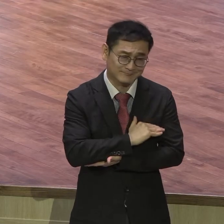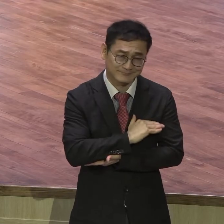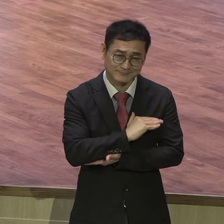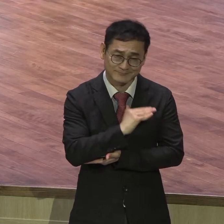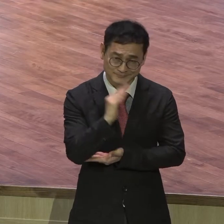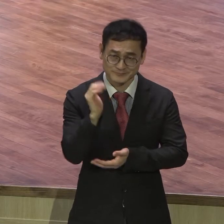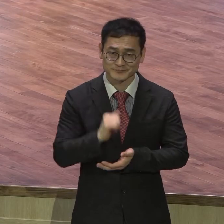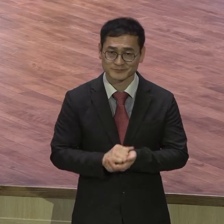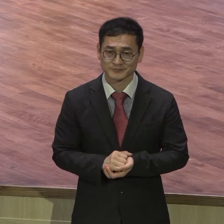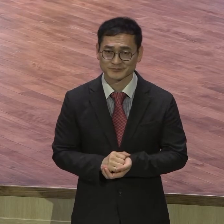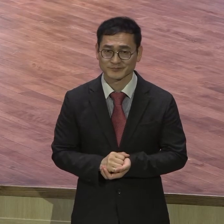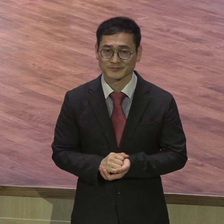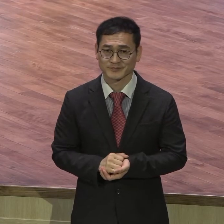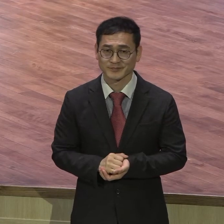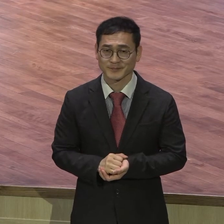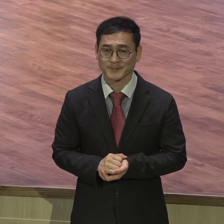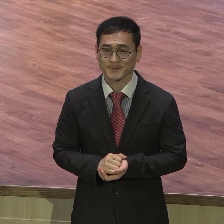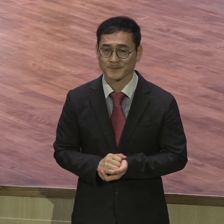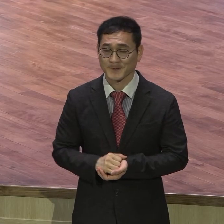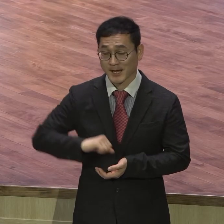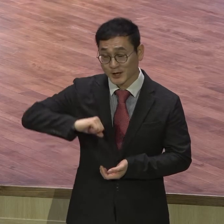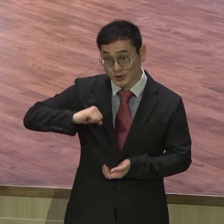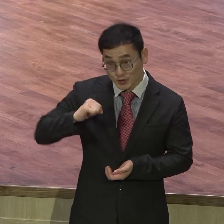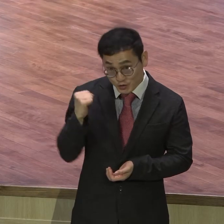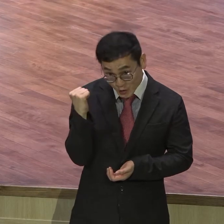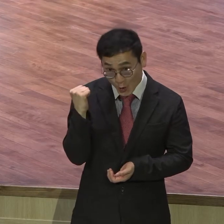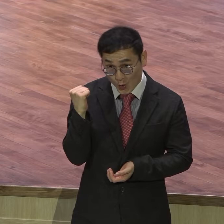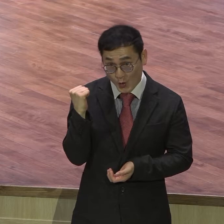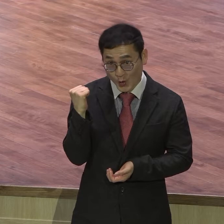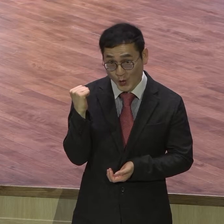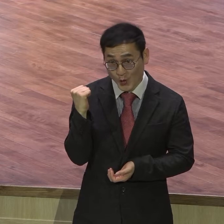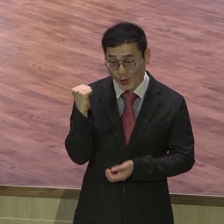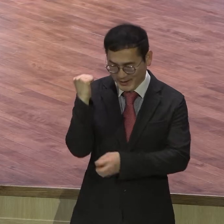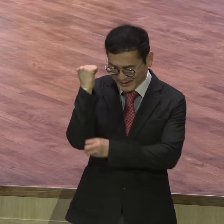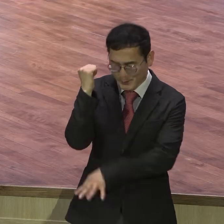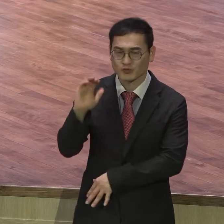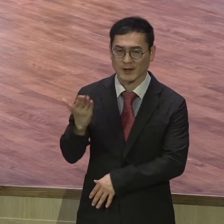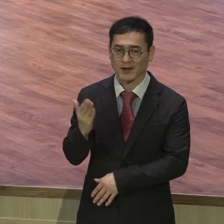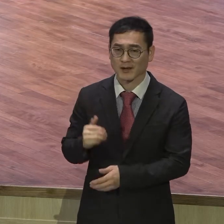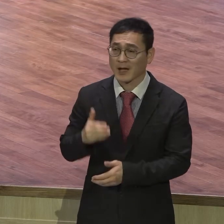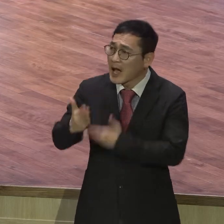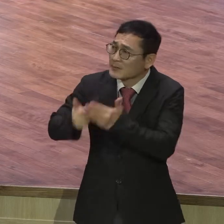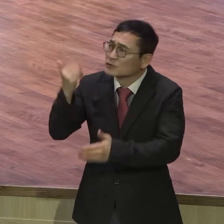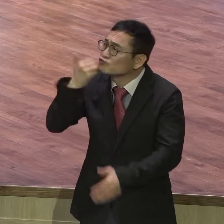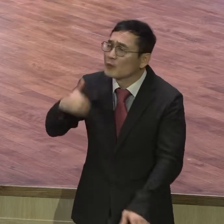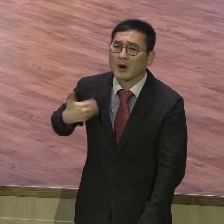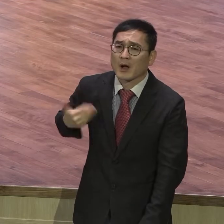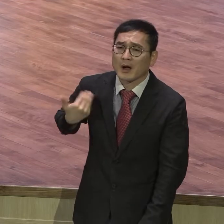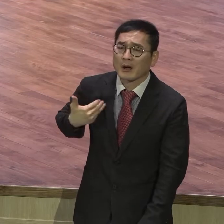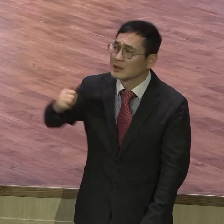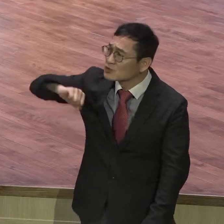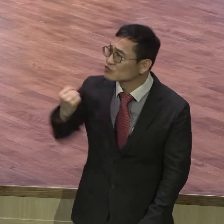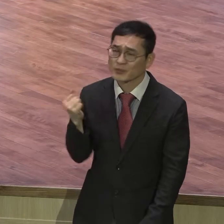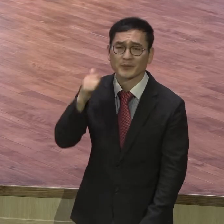그 말이에요 순종의 플랫폼 그러니까 하나님이 누구신지 모르는데 그렇게 어떻게 순종할 수 있겠어요